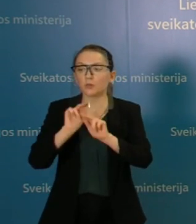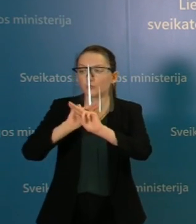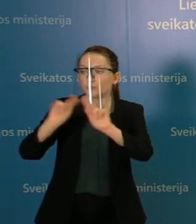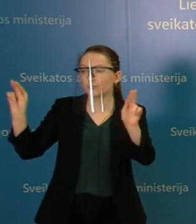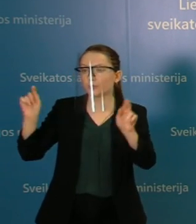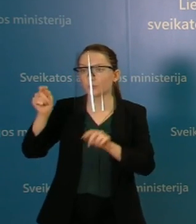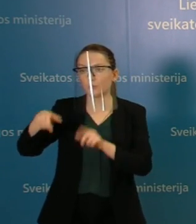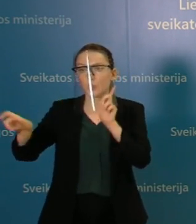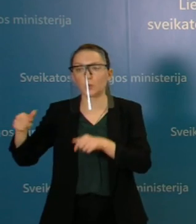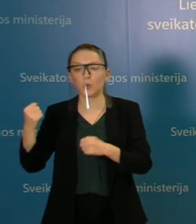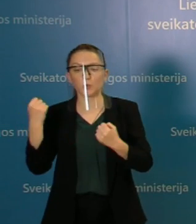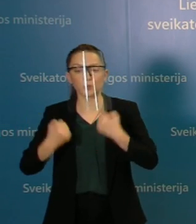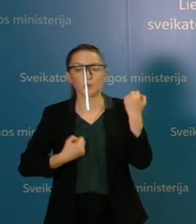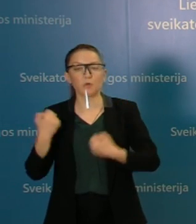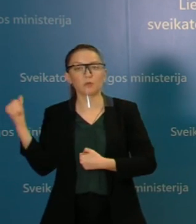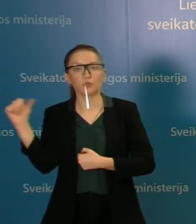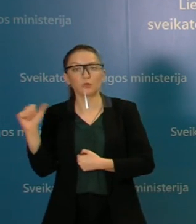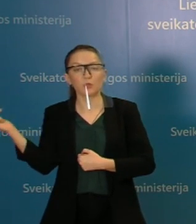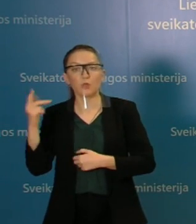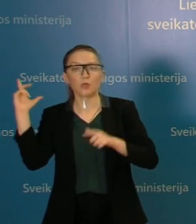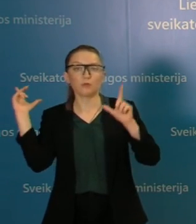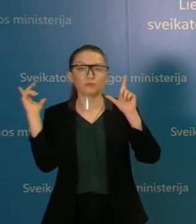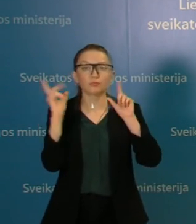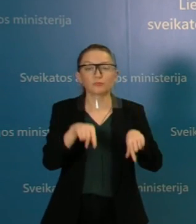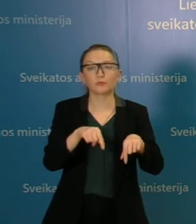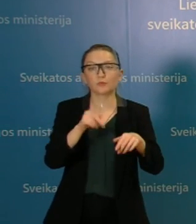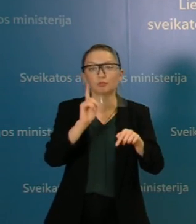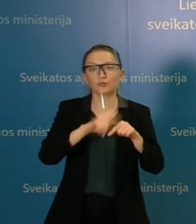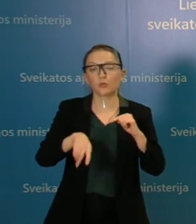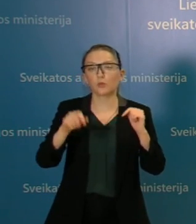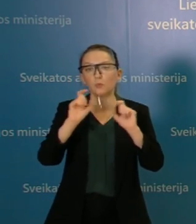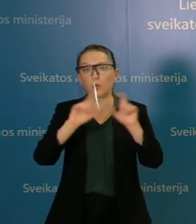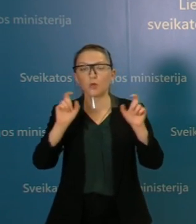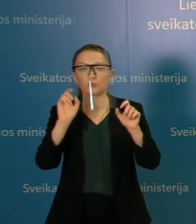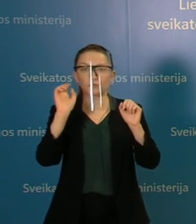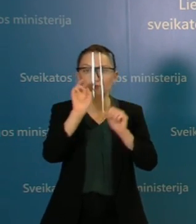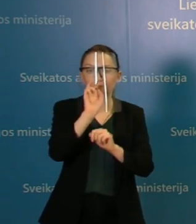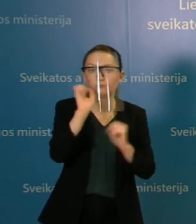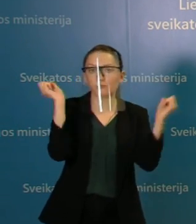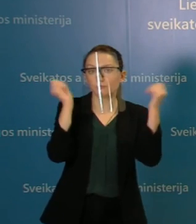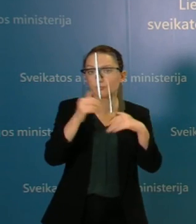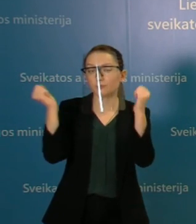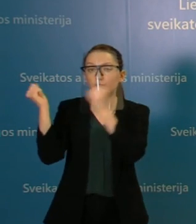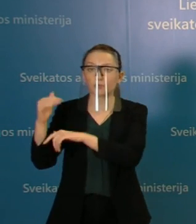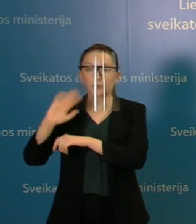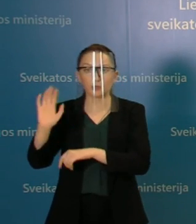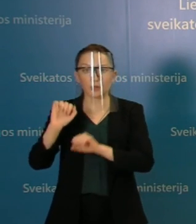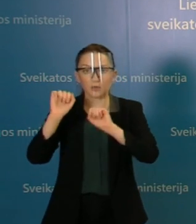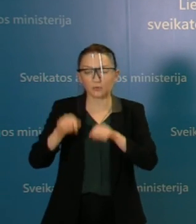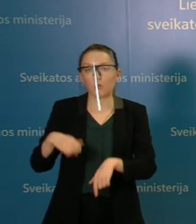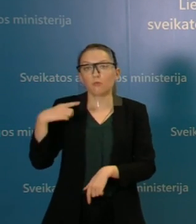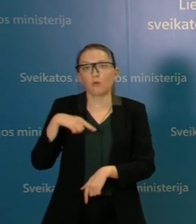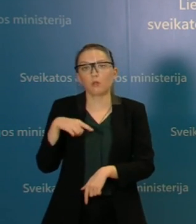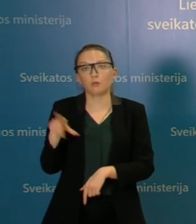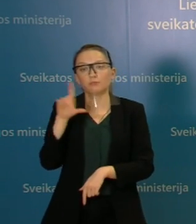kad neskubėti savaitgaliais verštis į tokias vietas, nes gali tekti